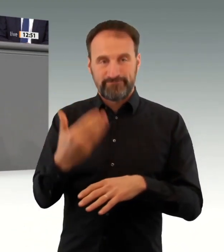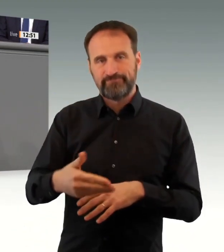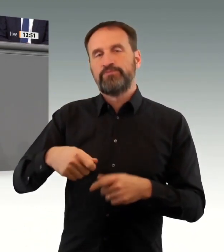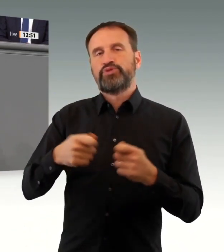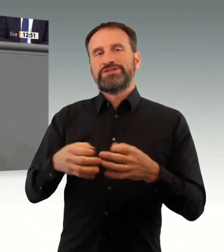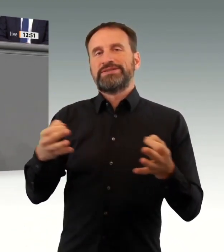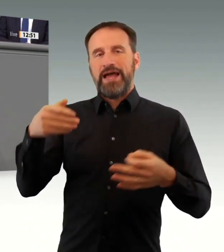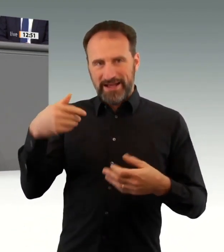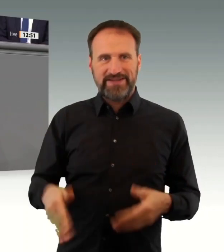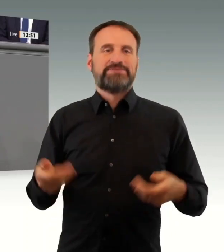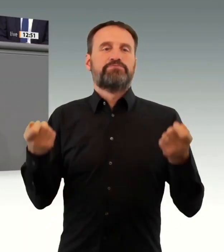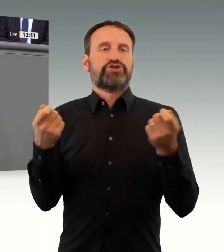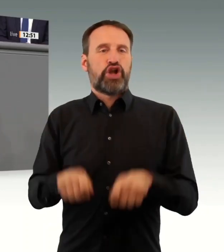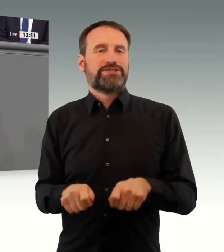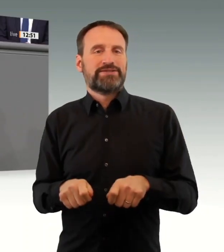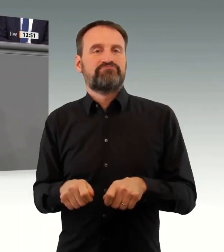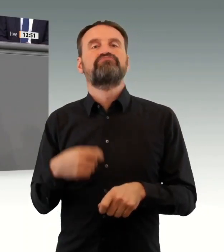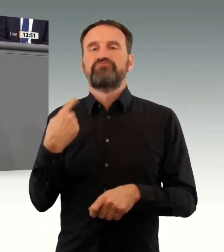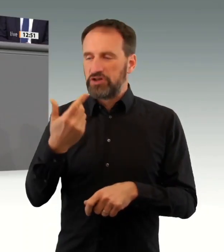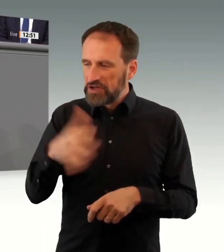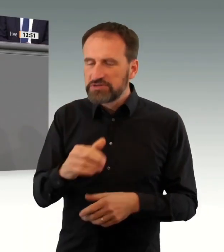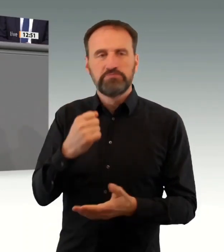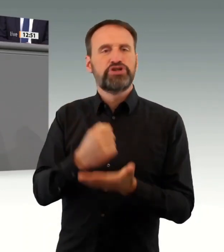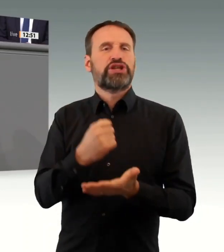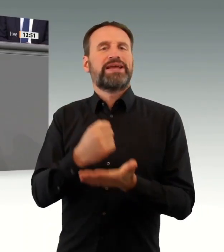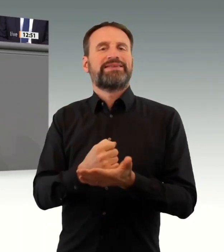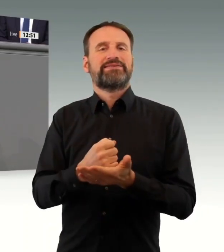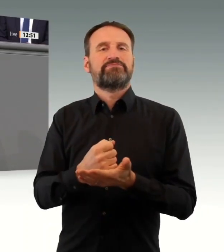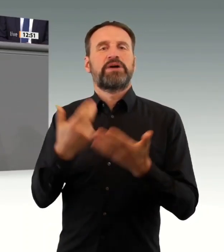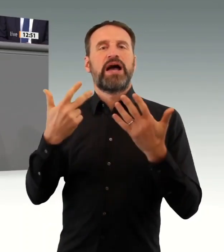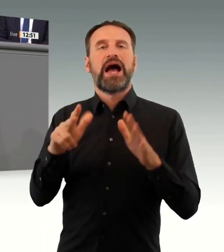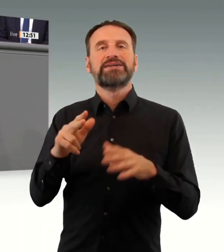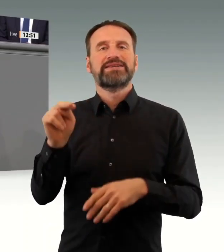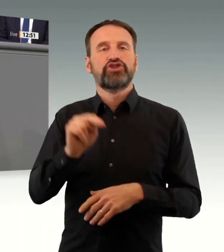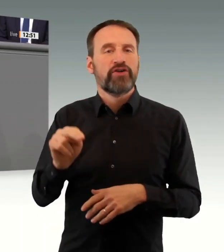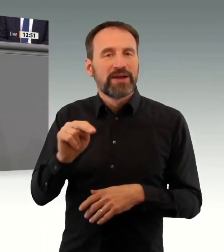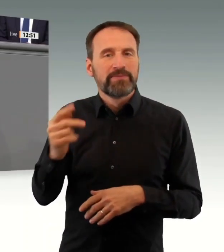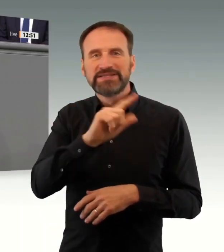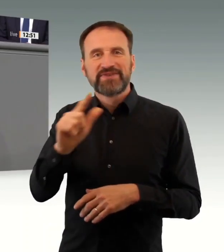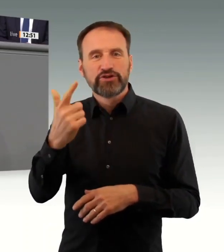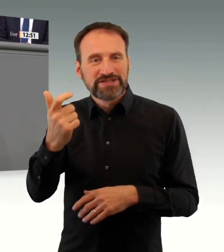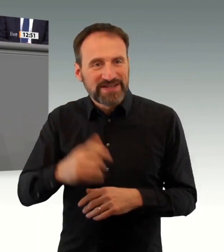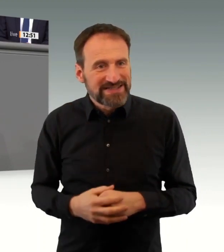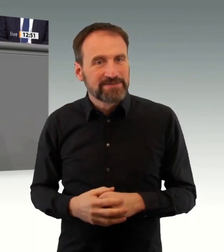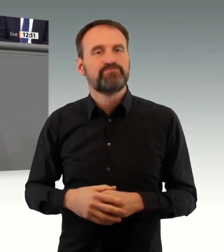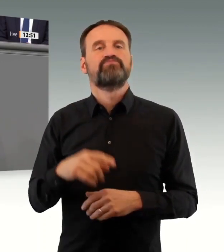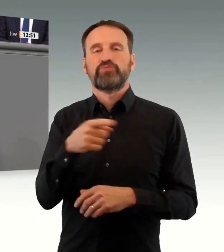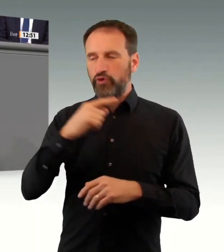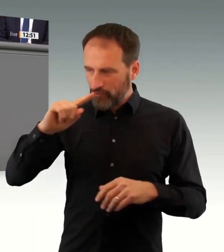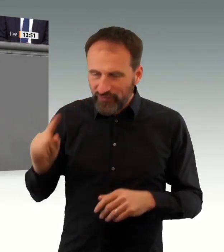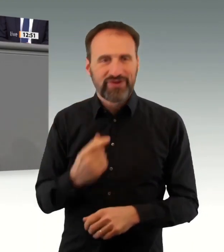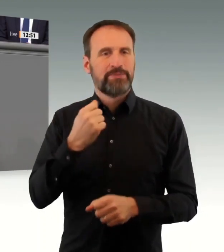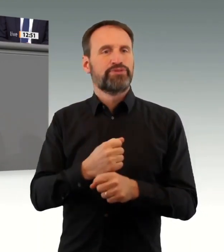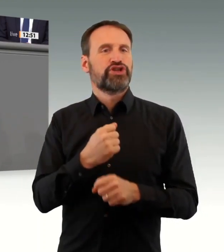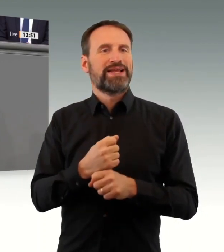19. Jedes Mal hat die SPD-Fraktion, Frau Schnieder, mitgestimmt und hat das unterstützt. Deswegen